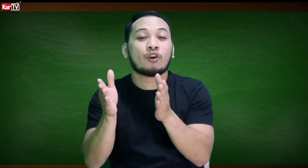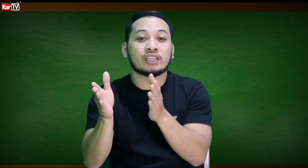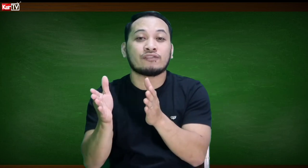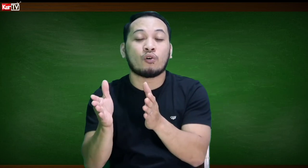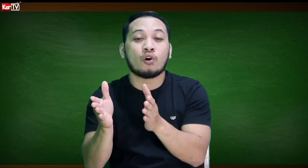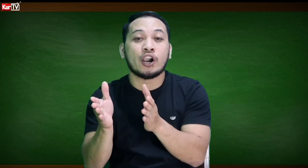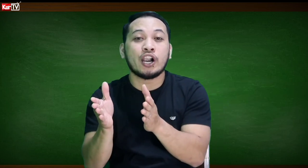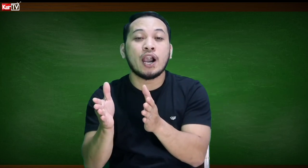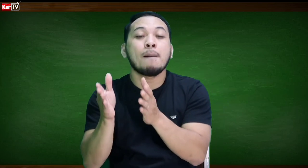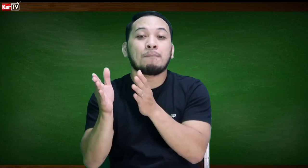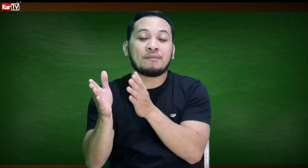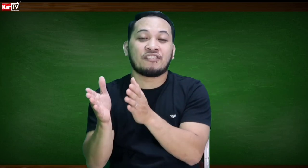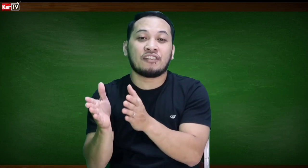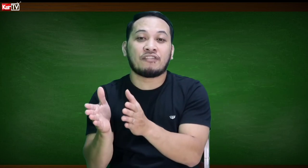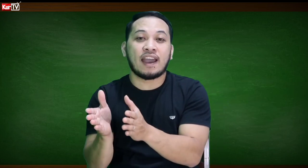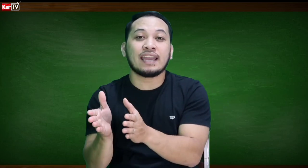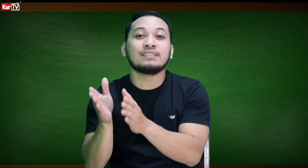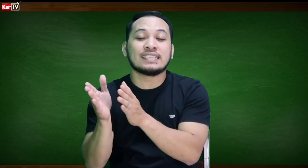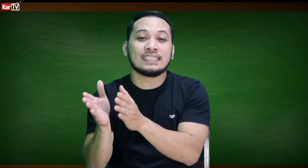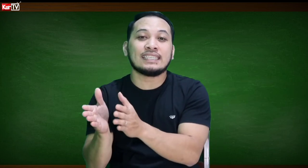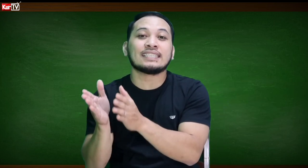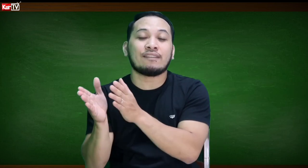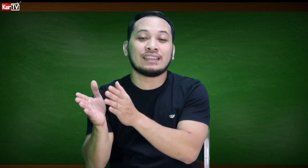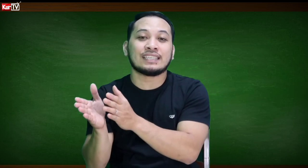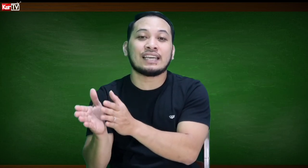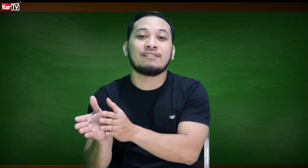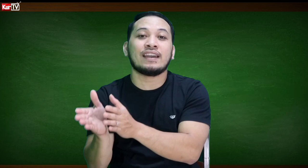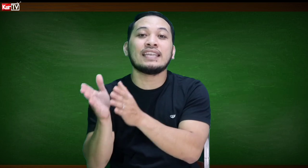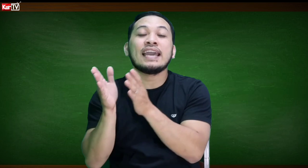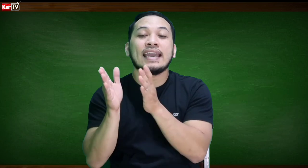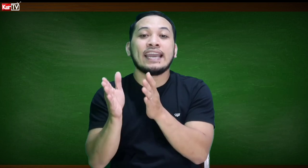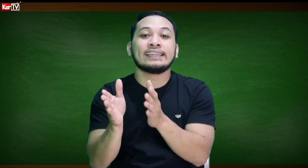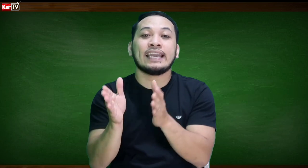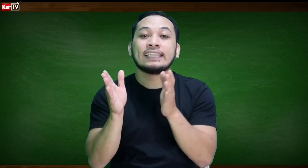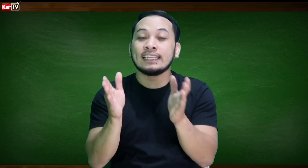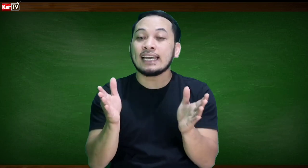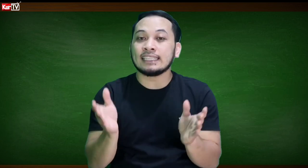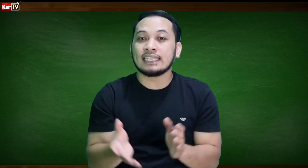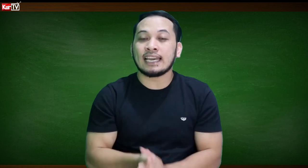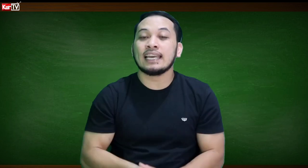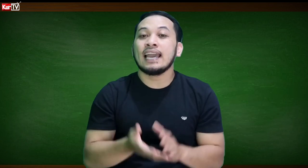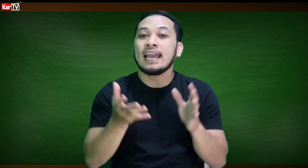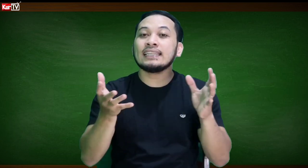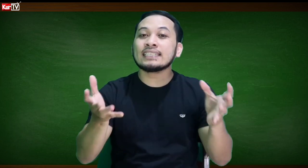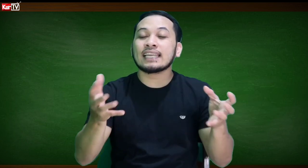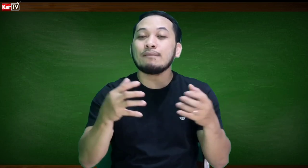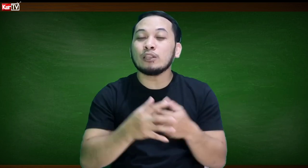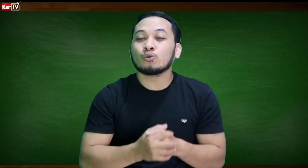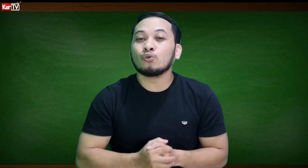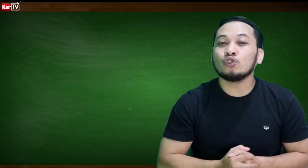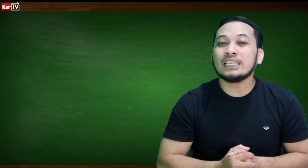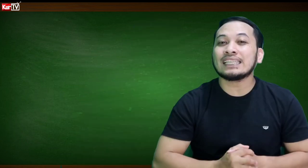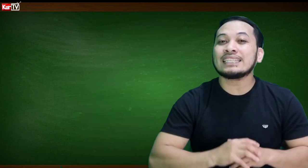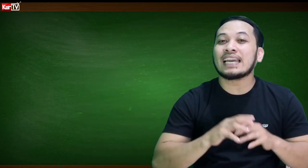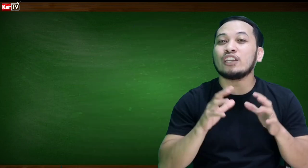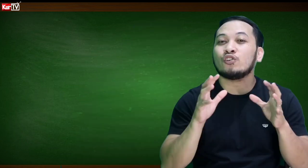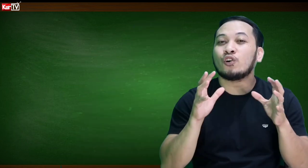44, 55, 66, 77, 88, and 99. And this time, ituturo din natin sa inyo